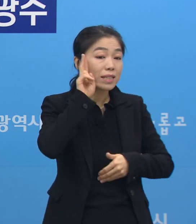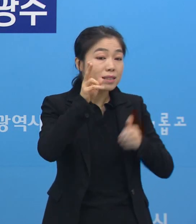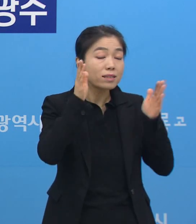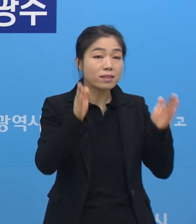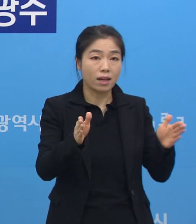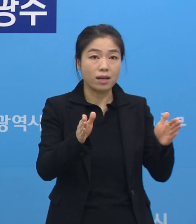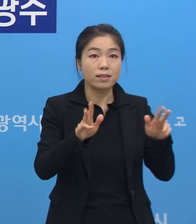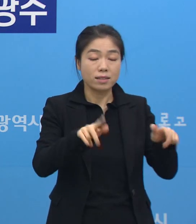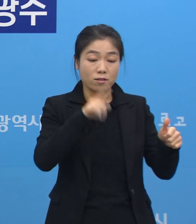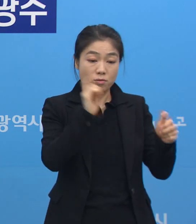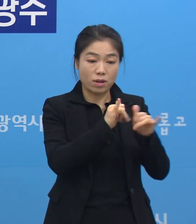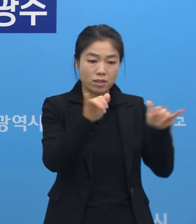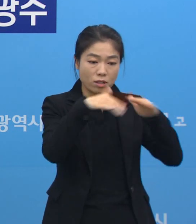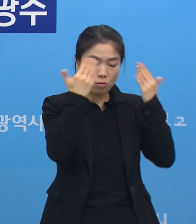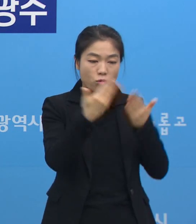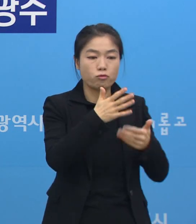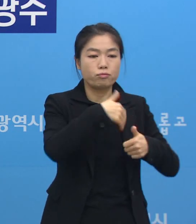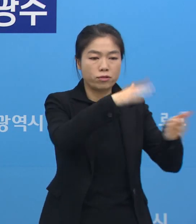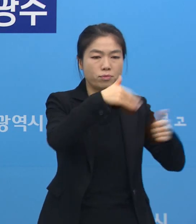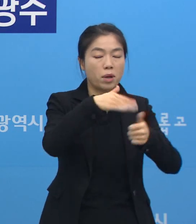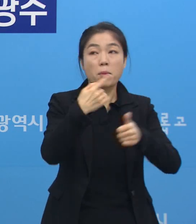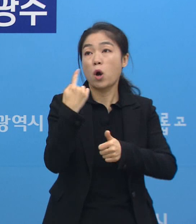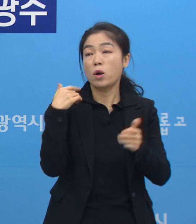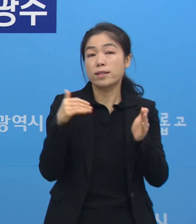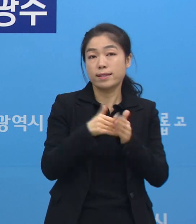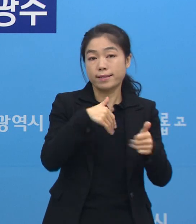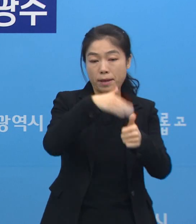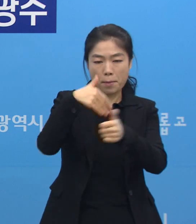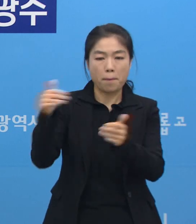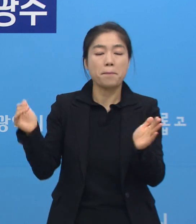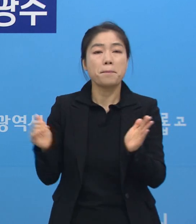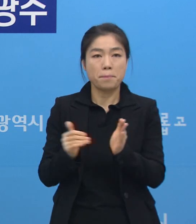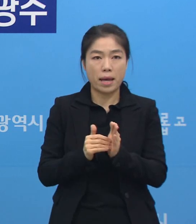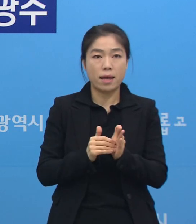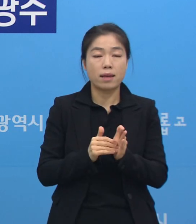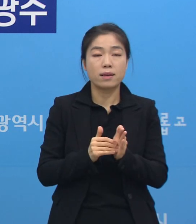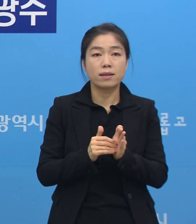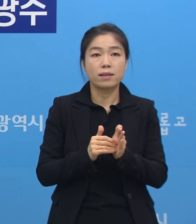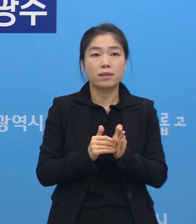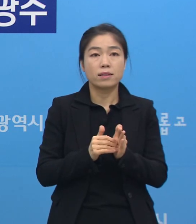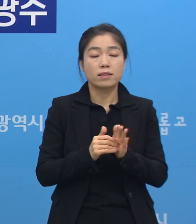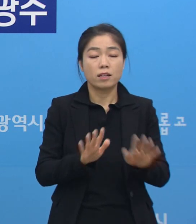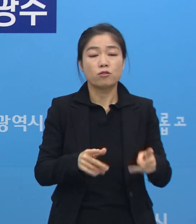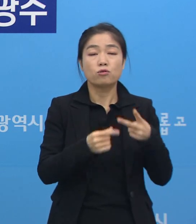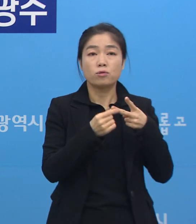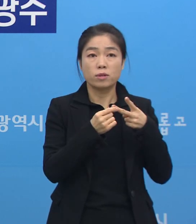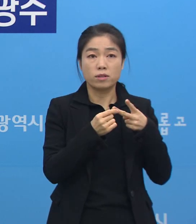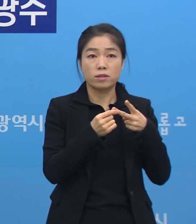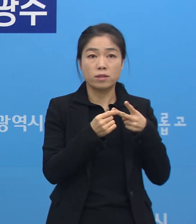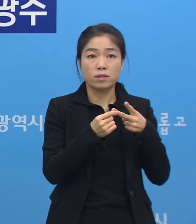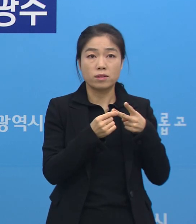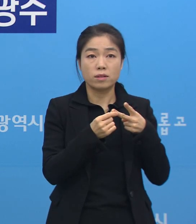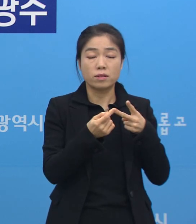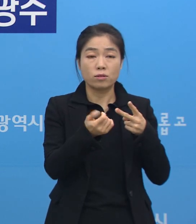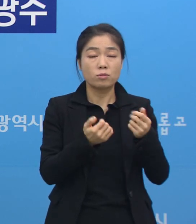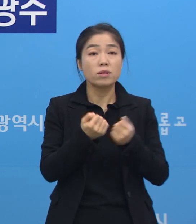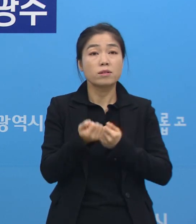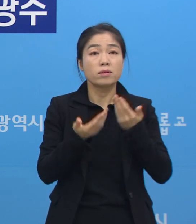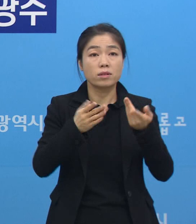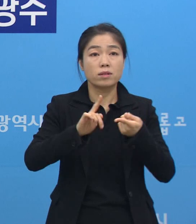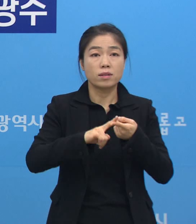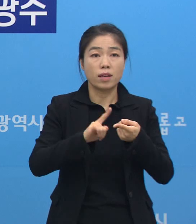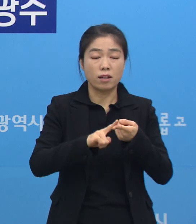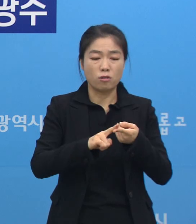이내에 지금 확진자는 어제까지는 후송을 다 완료를 했습니다. 그 다음에 두 번째는 방금 저희들이 했던 대로